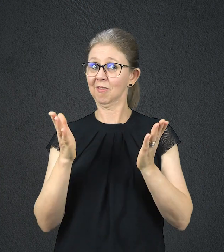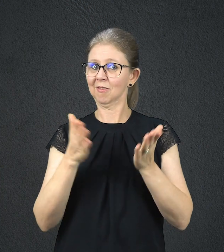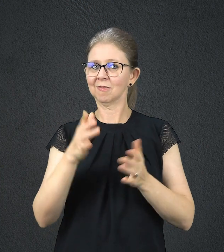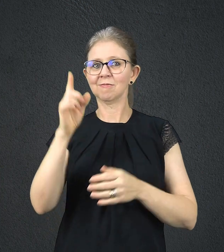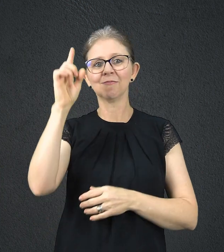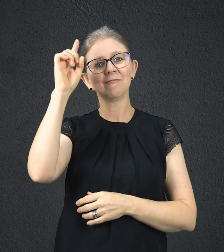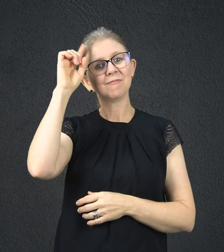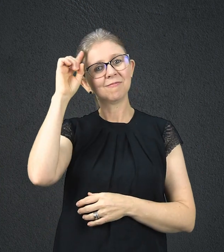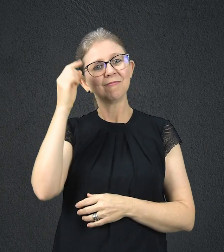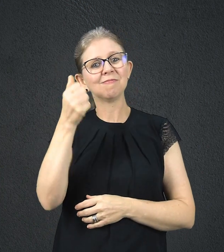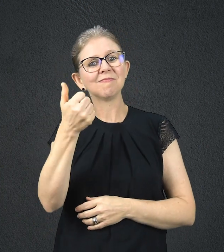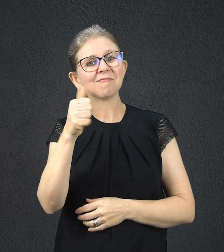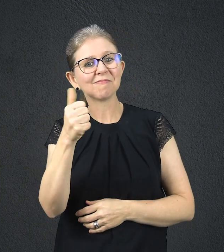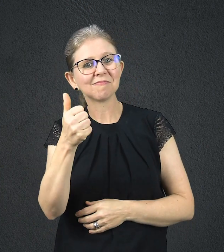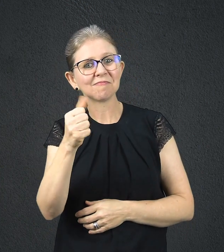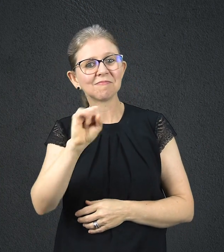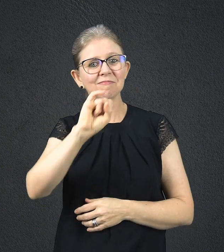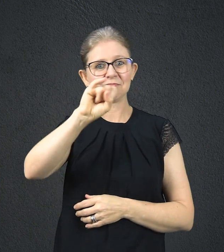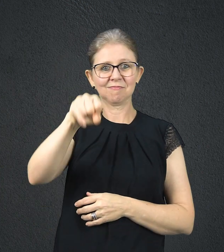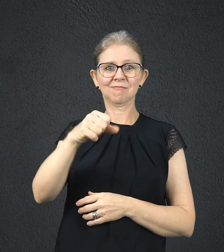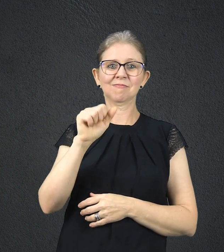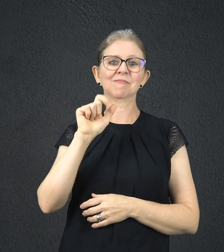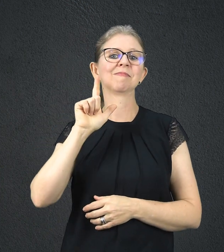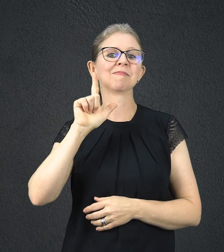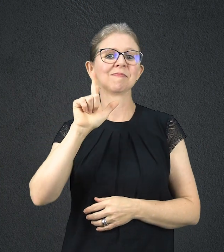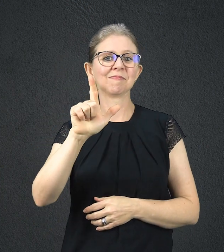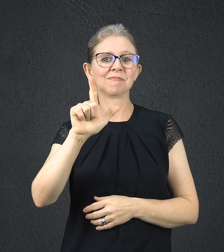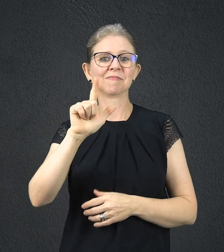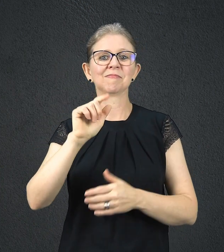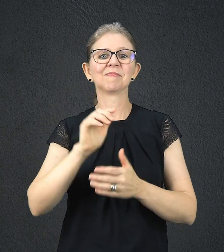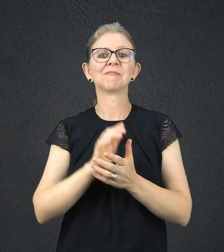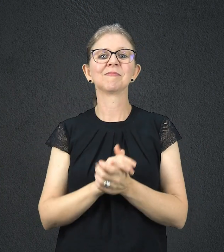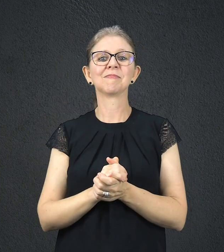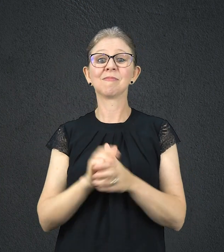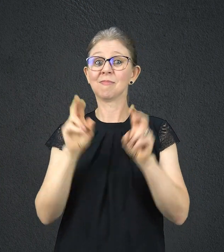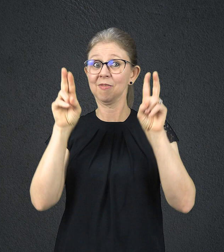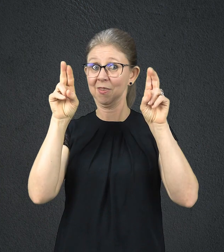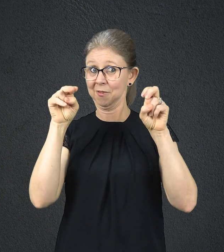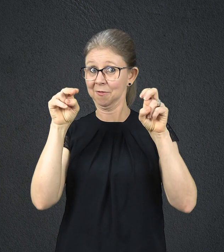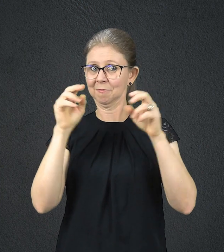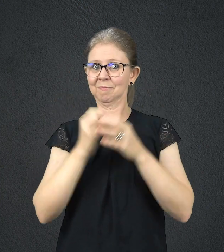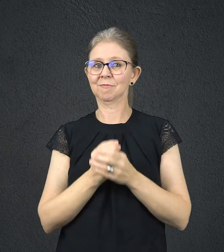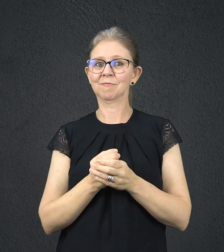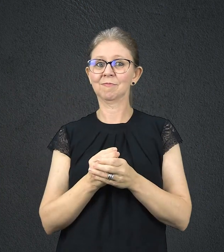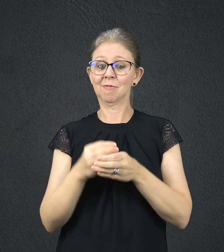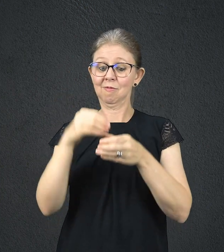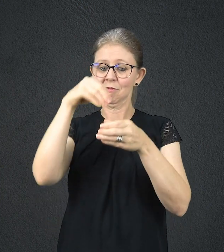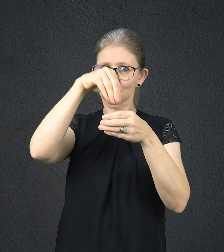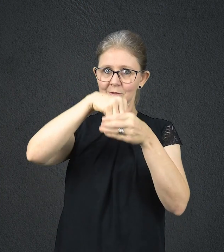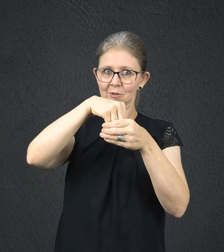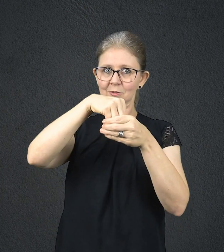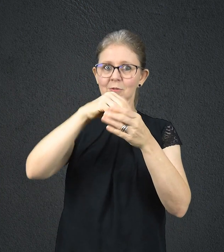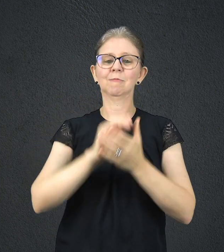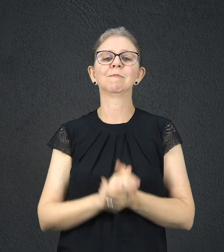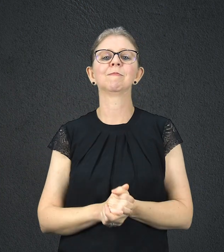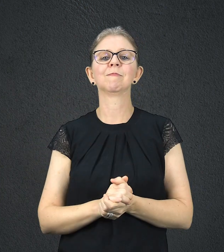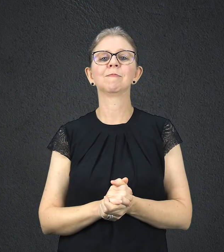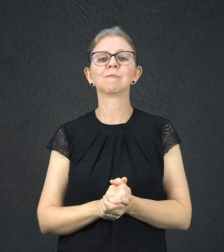Hoje é 11 de julho, título de hoje, Por Dentro, leitura bíblica, primeiro livro de Samuel